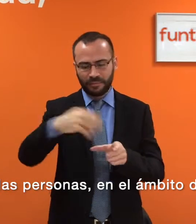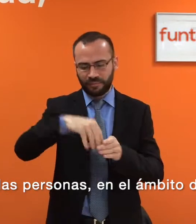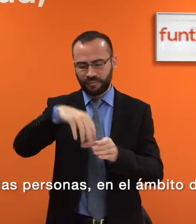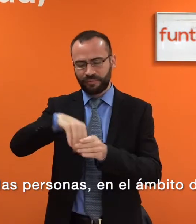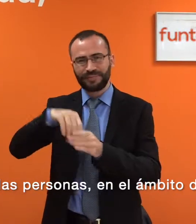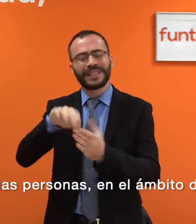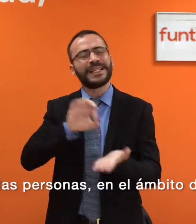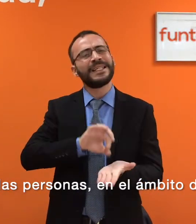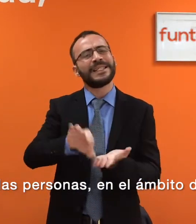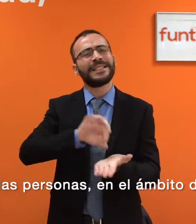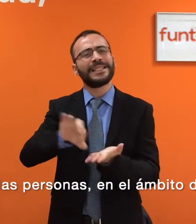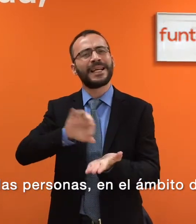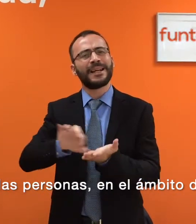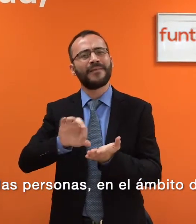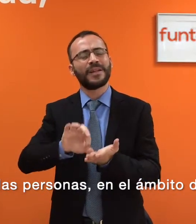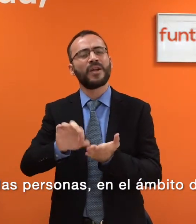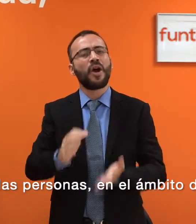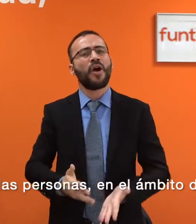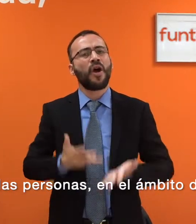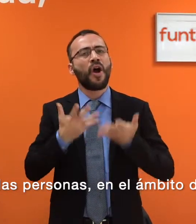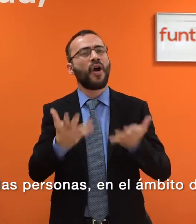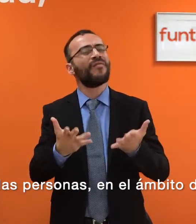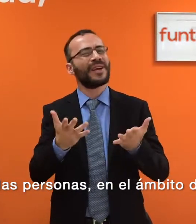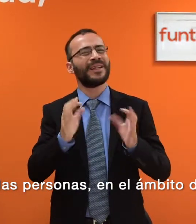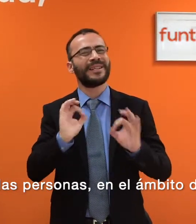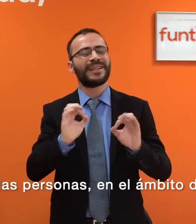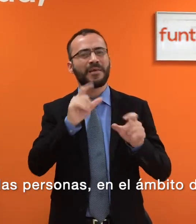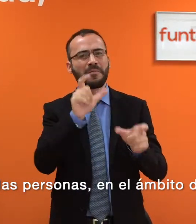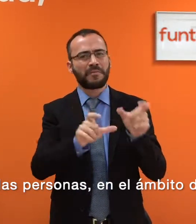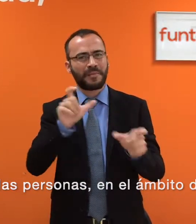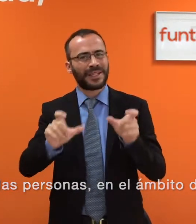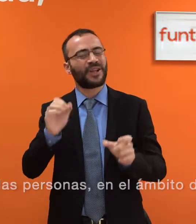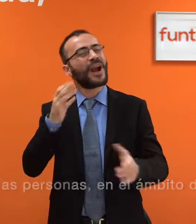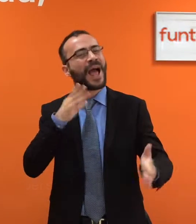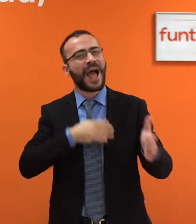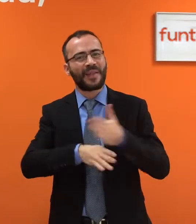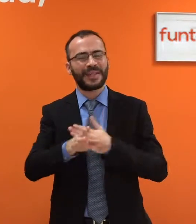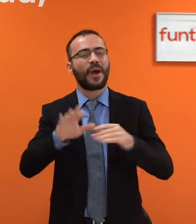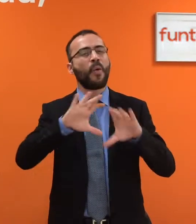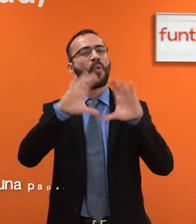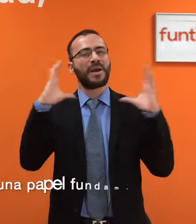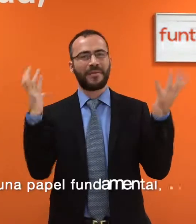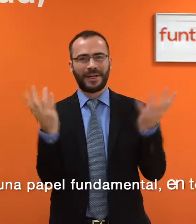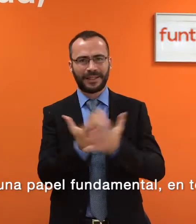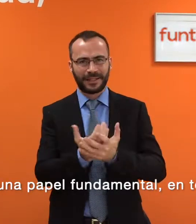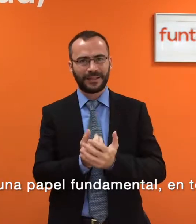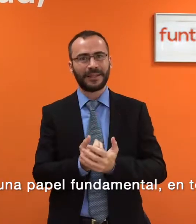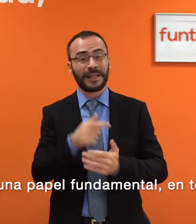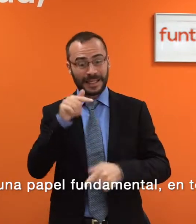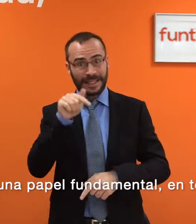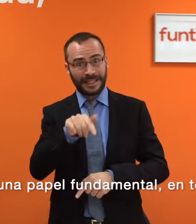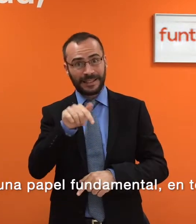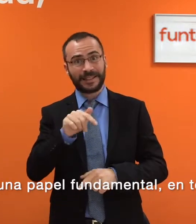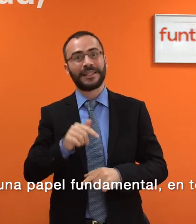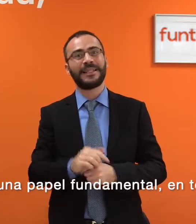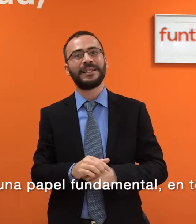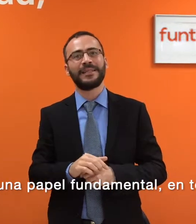servicios para las personas en el ámbito de la accesibilidad universal, y ahí